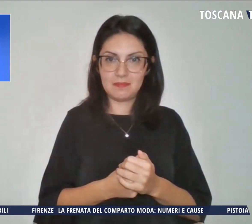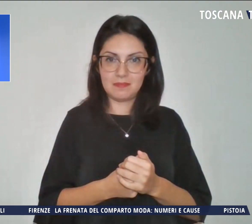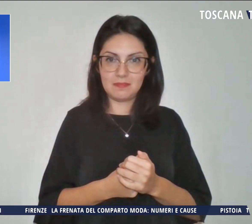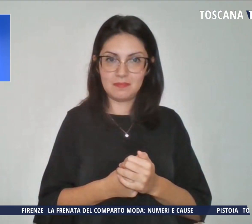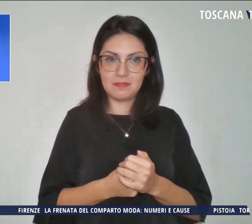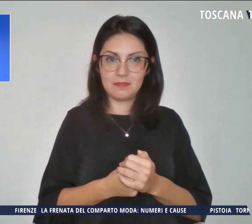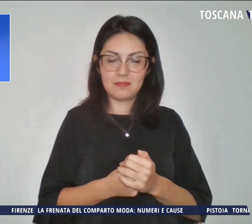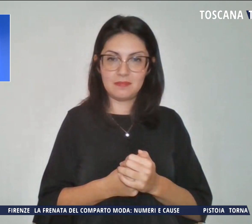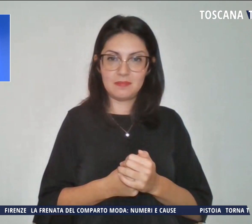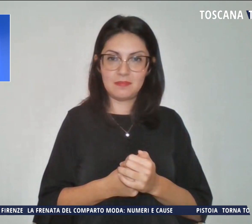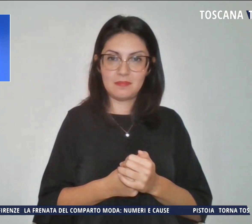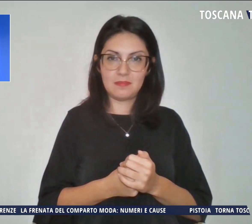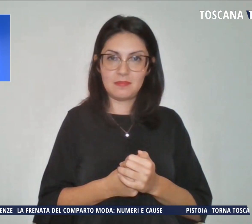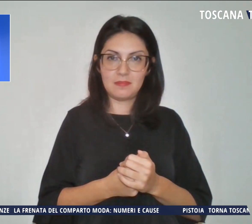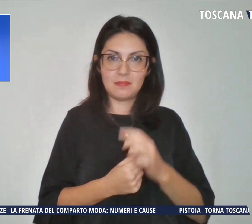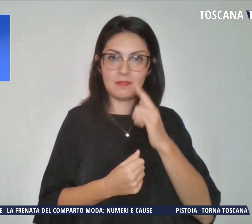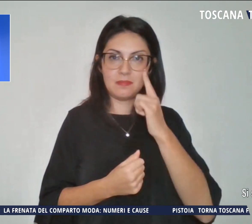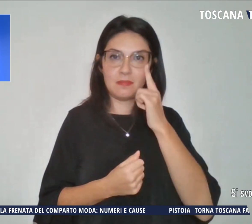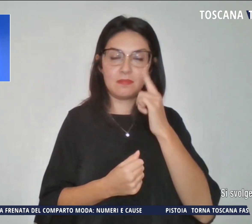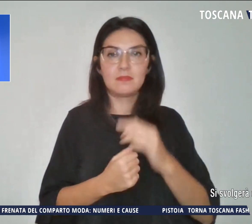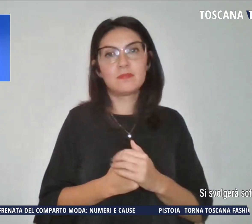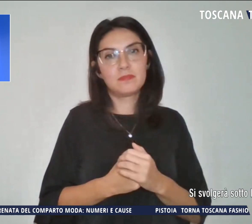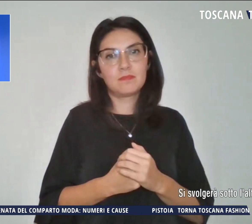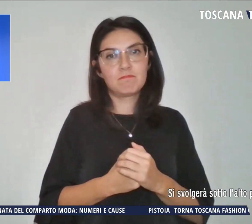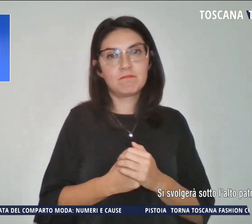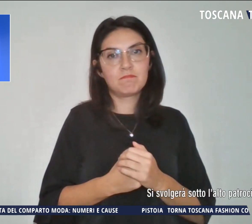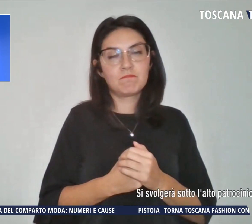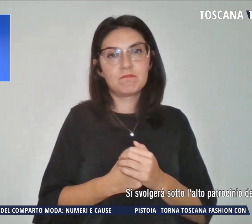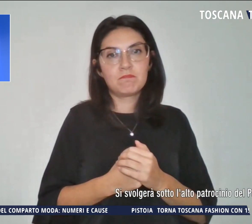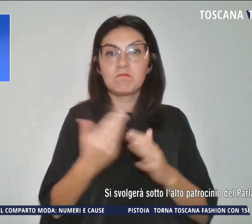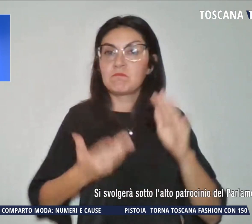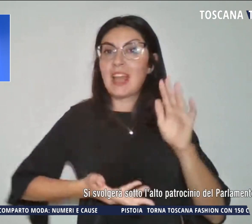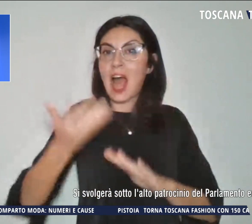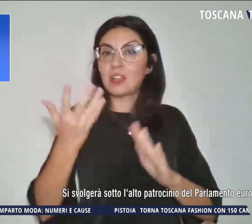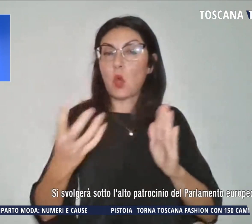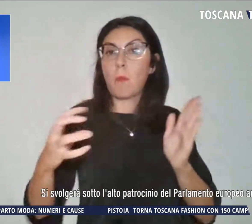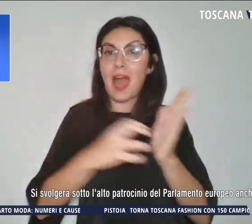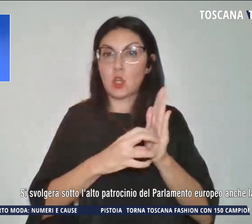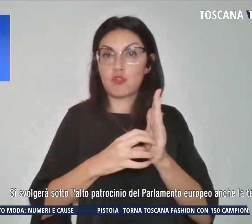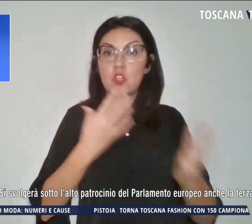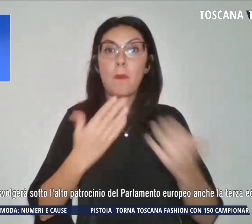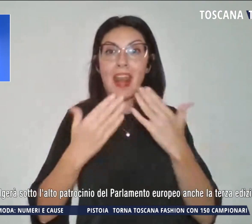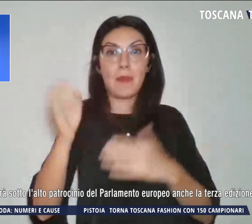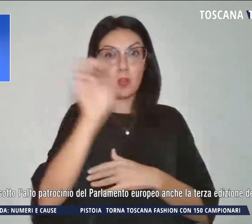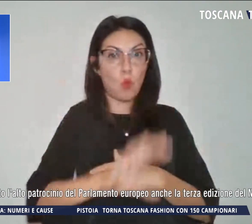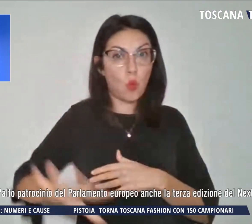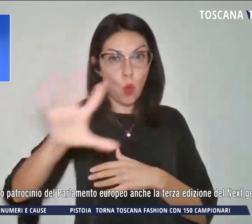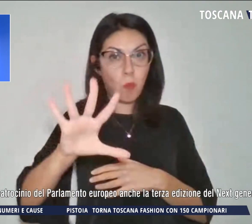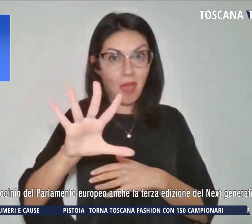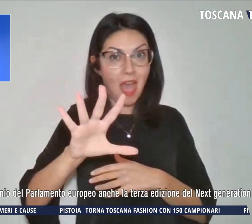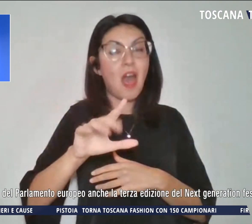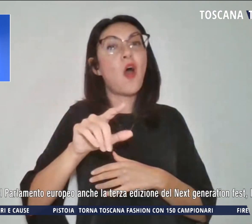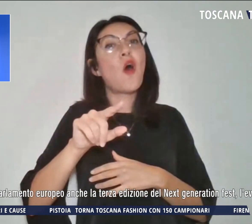Si svolgerà sotto l'alto patrocinio del Parlamento europeo anche la terza edizione del